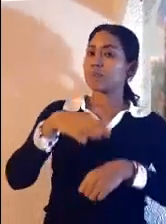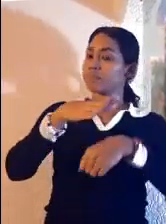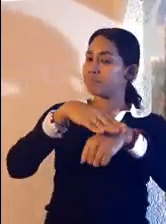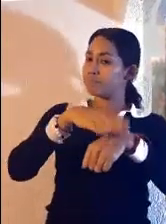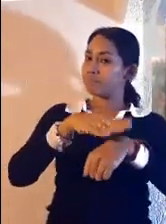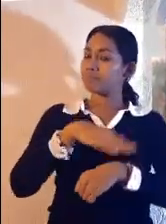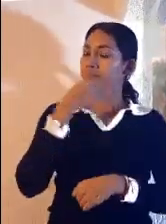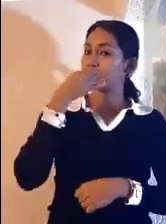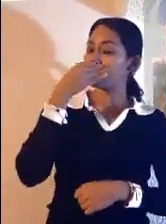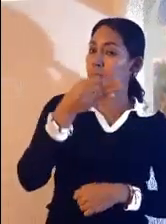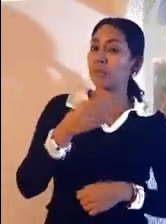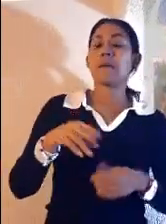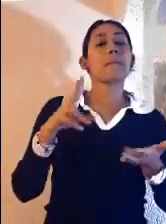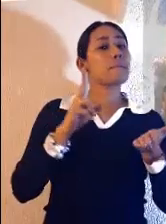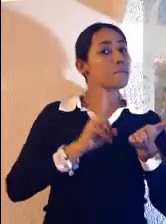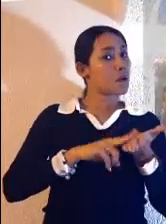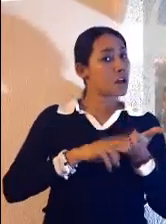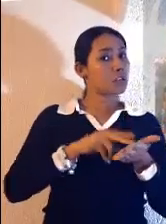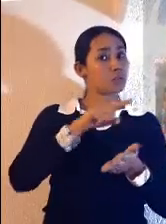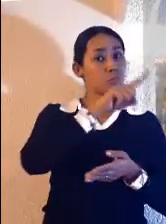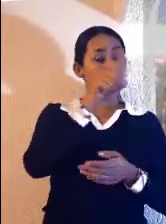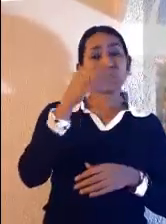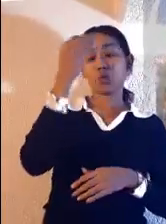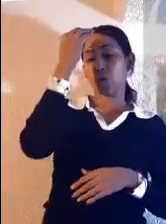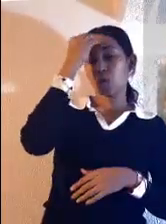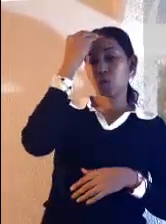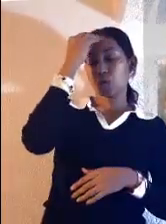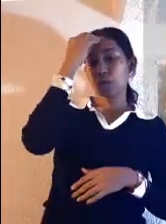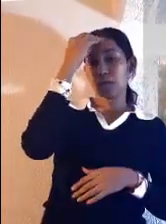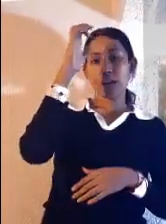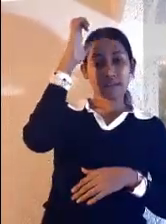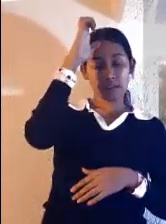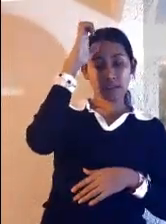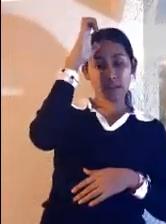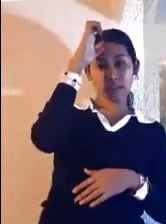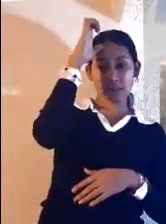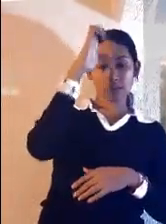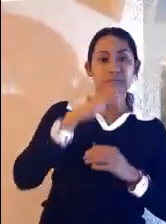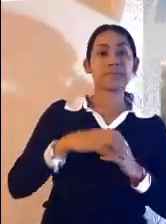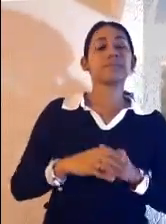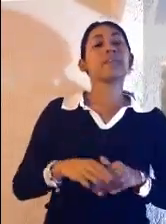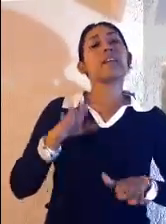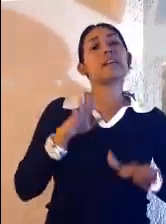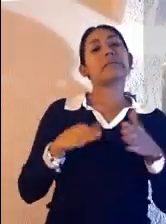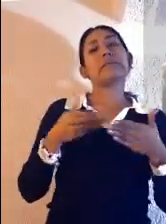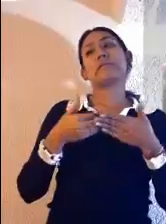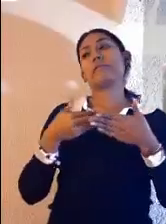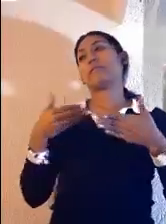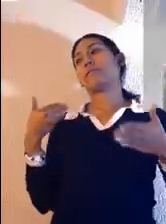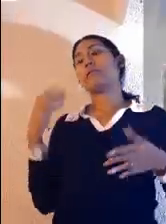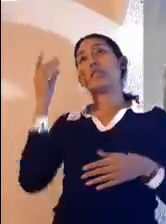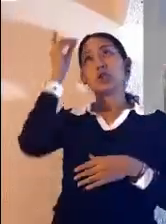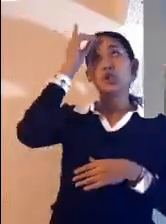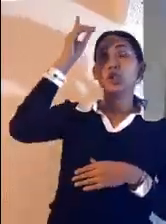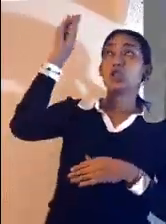que tiene mucha validez entre nosotros. Tantas veces nos apartamos de Dios